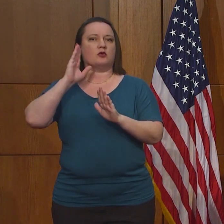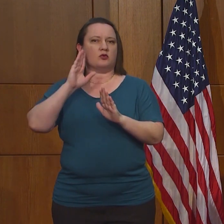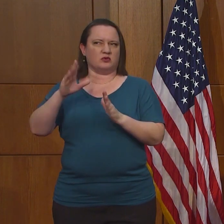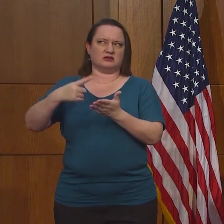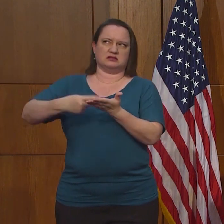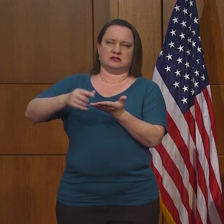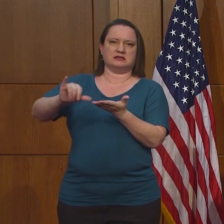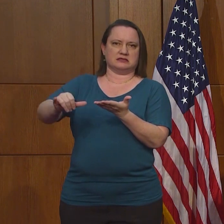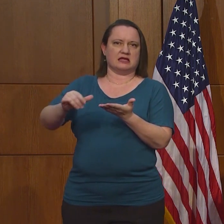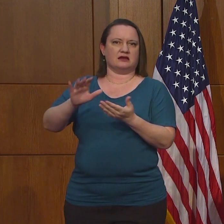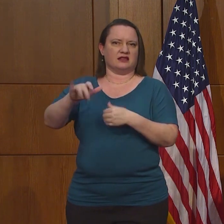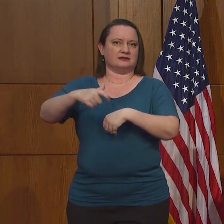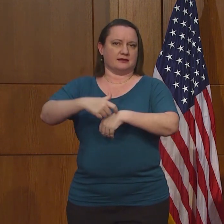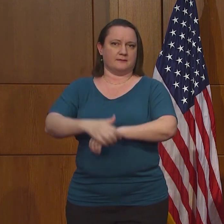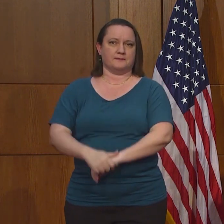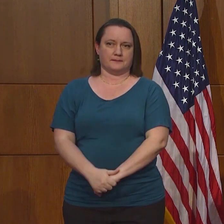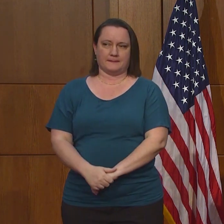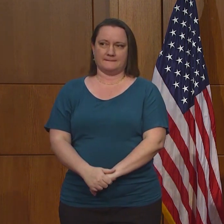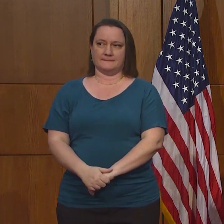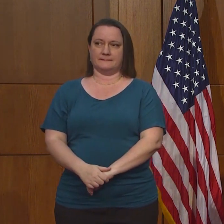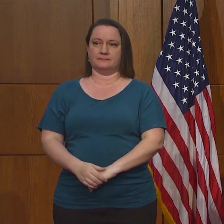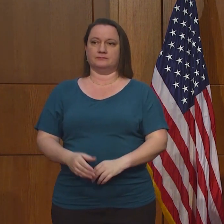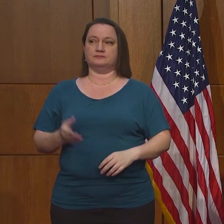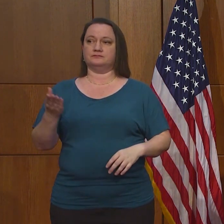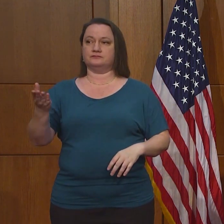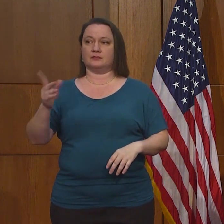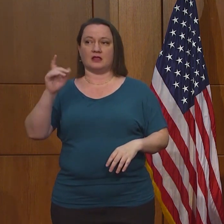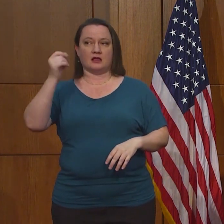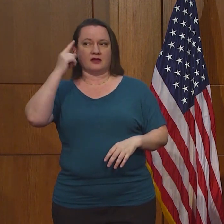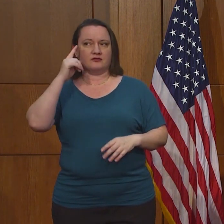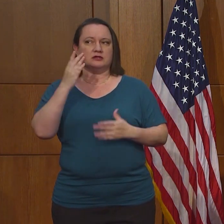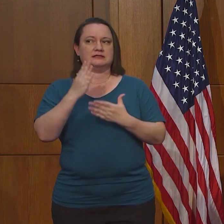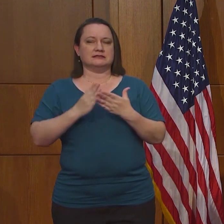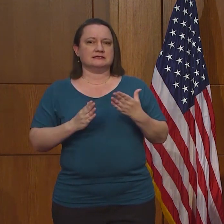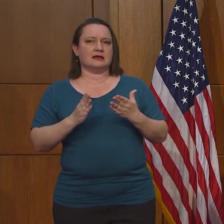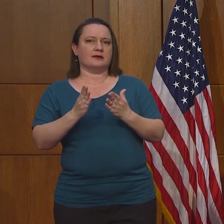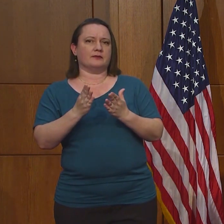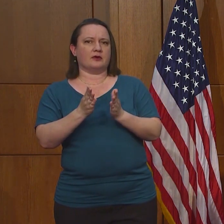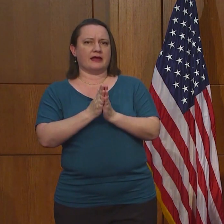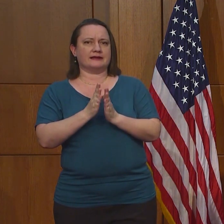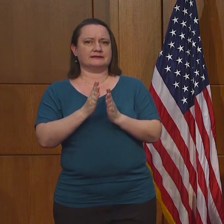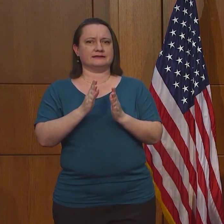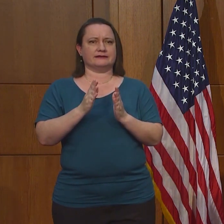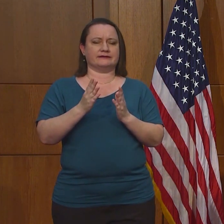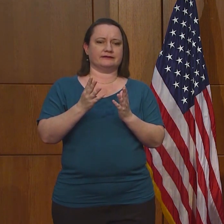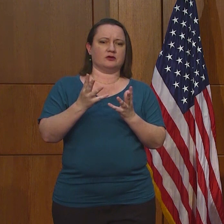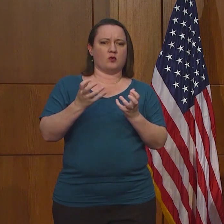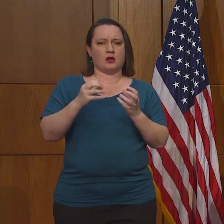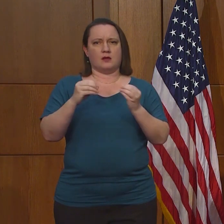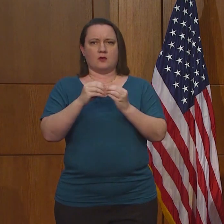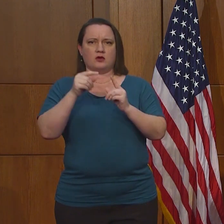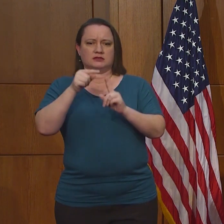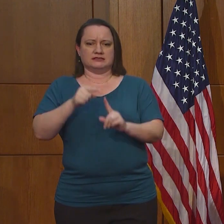punto por punto con estos sitios que están atrás del resto de Virginia.